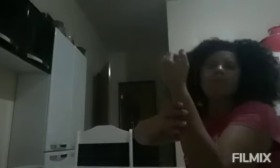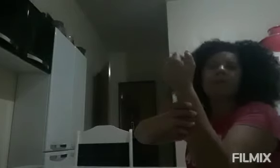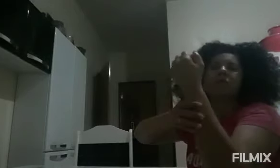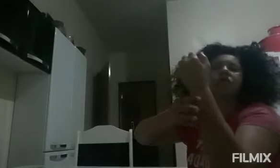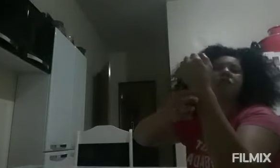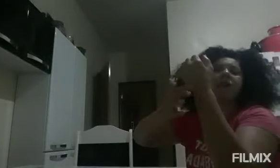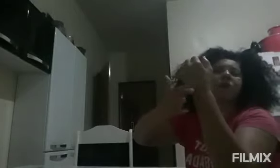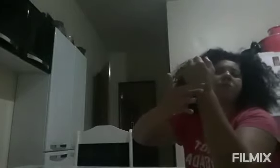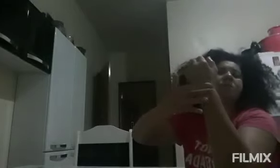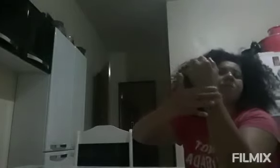Enxada,